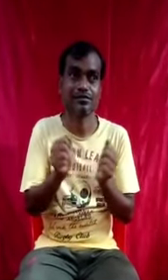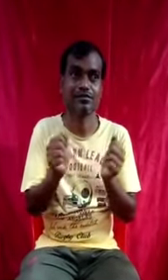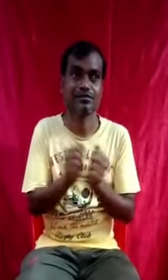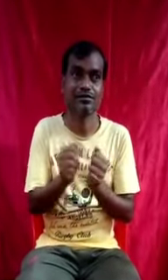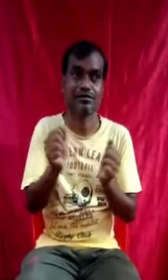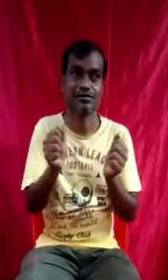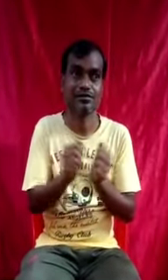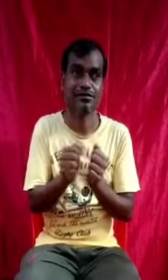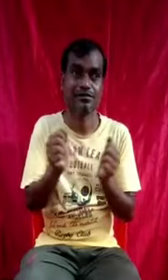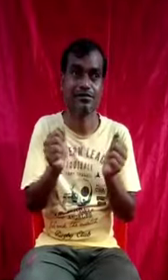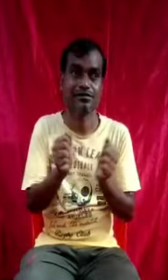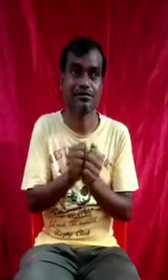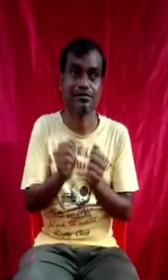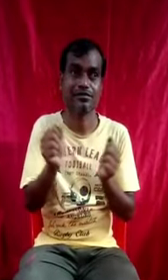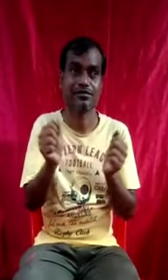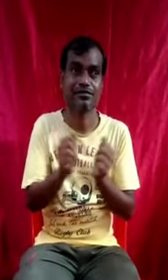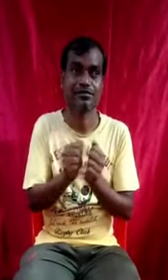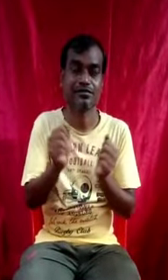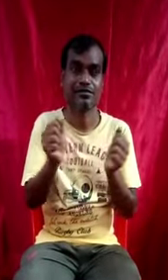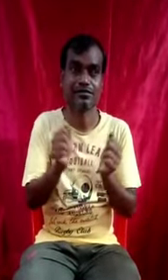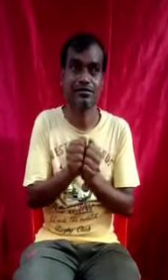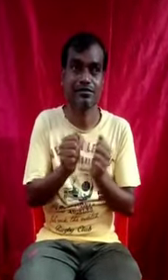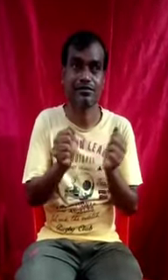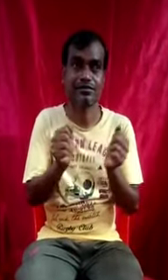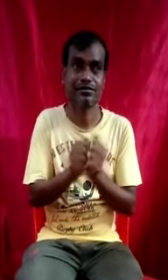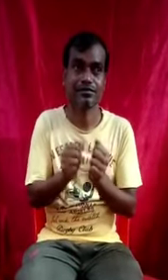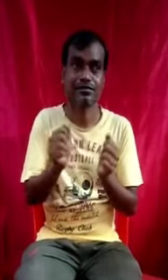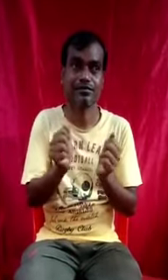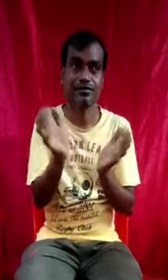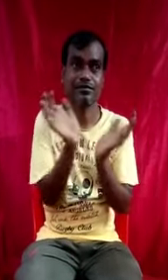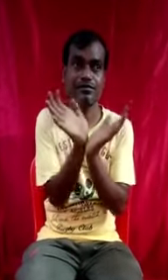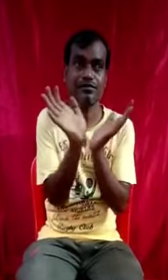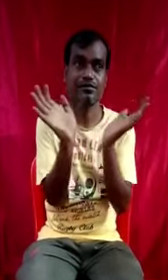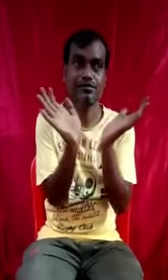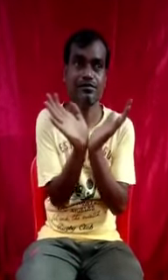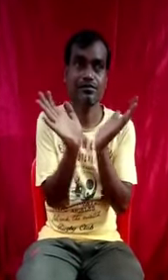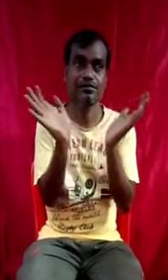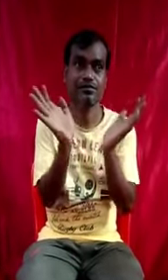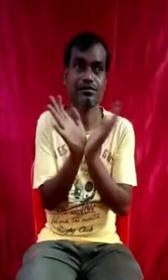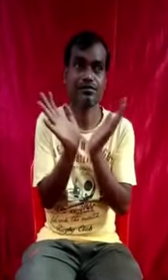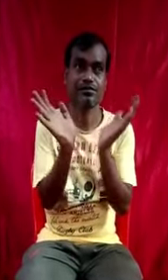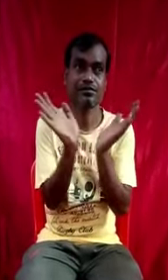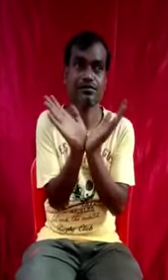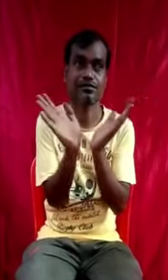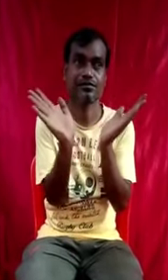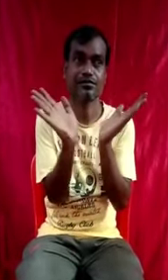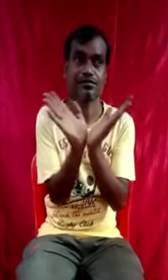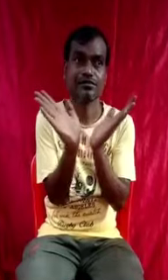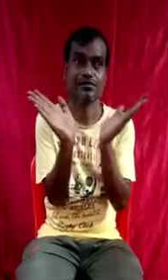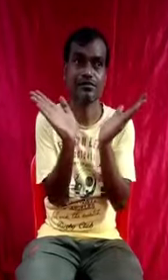सेरा जैम में आए हैं नया जीवन पाने